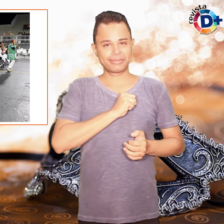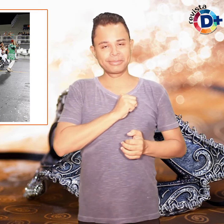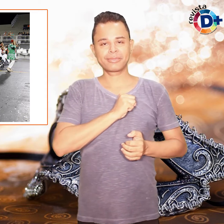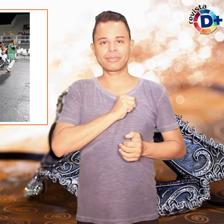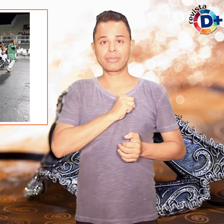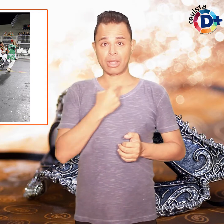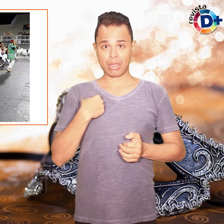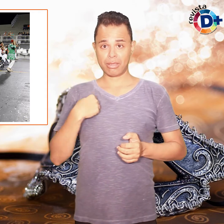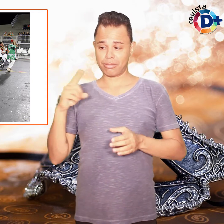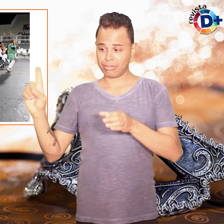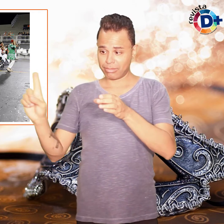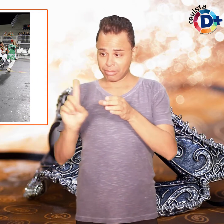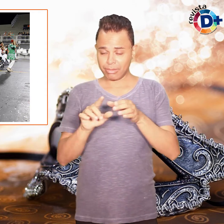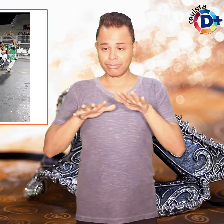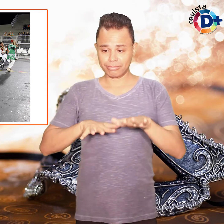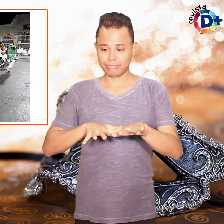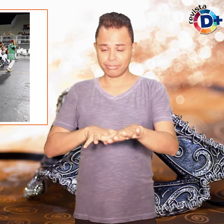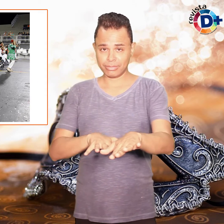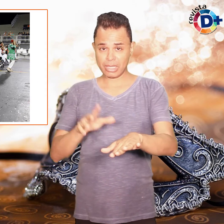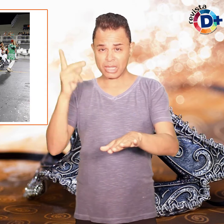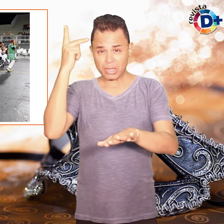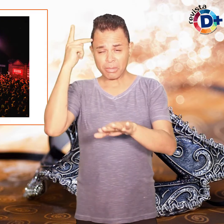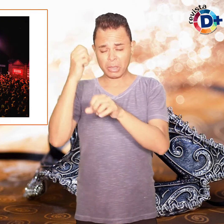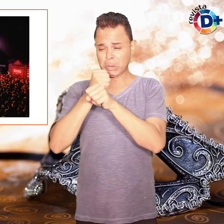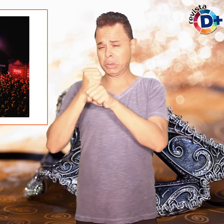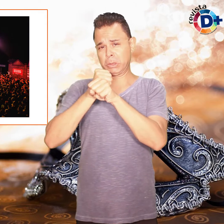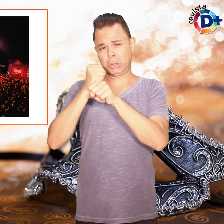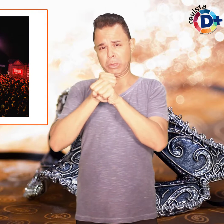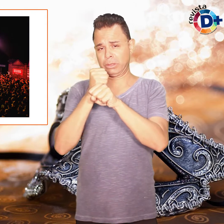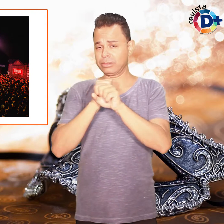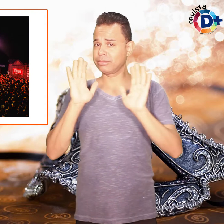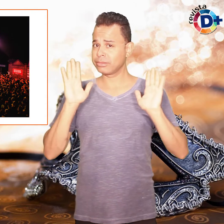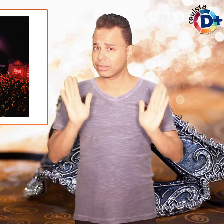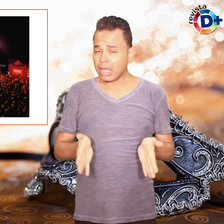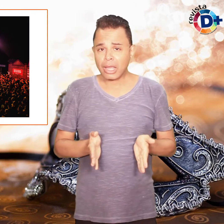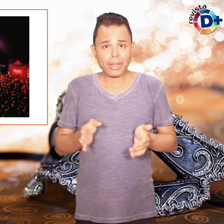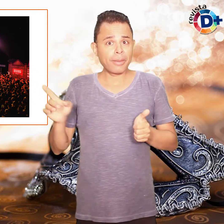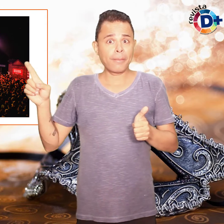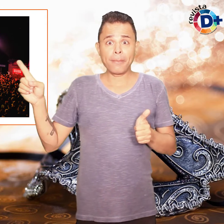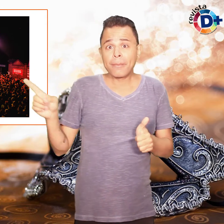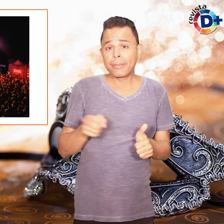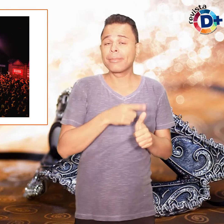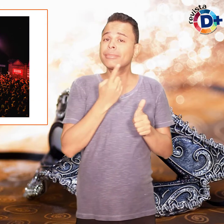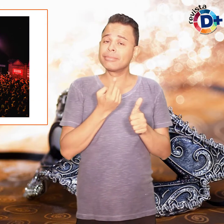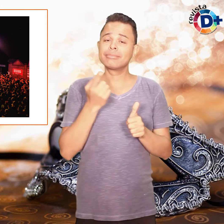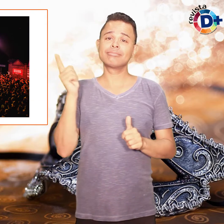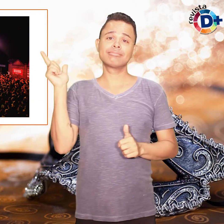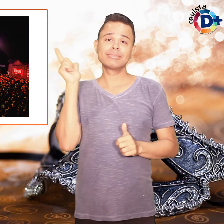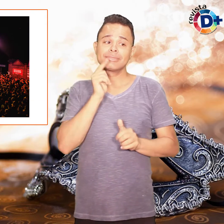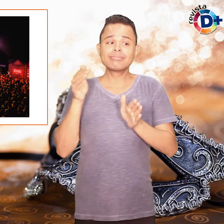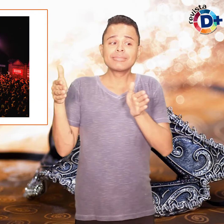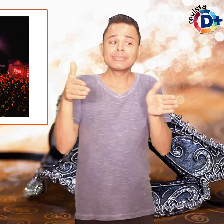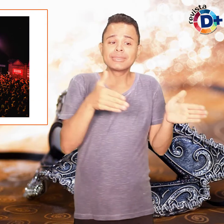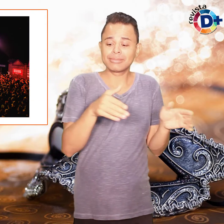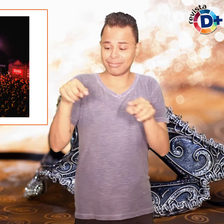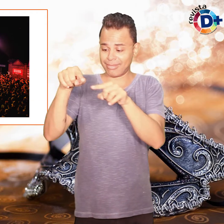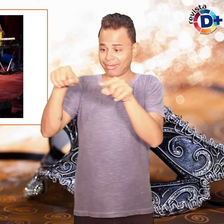Eu desfilo no Carnaval de São Paulo há muitos anos e nunca tive a oportunidade de estar no